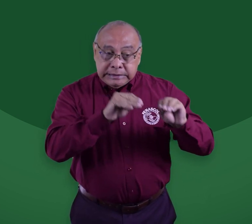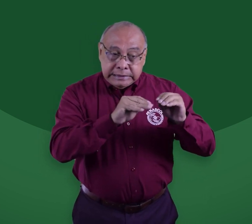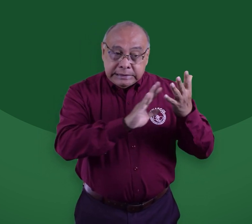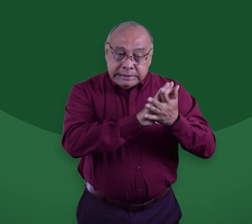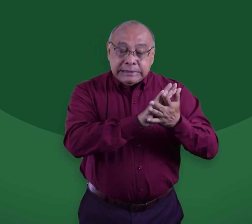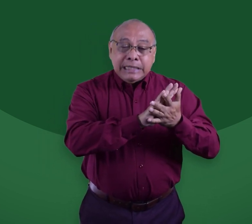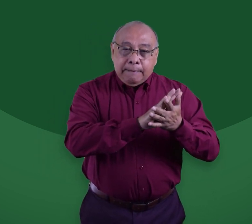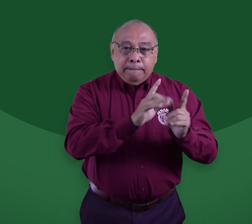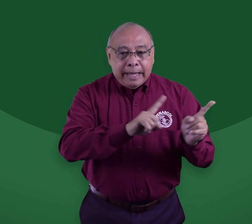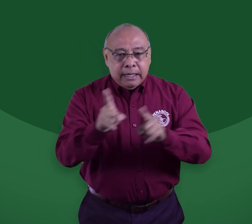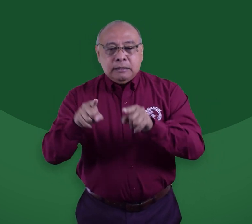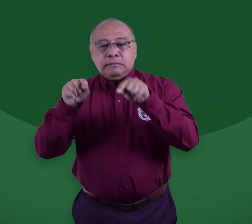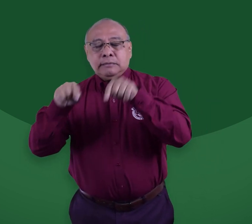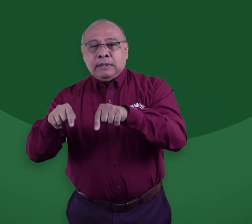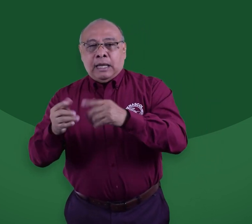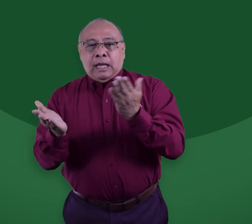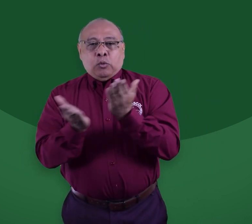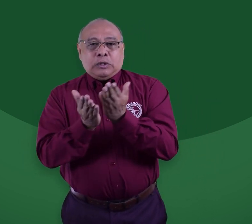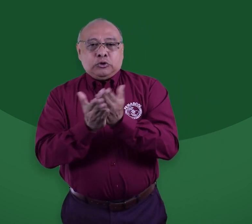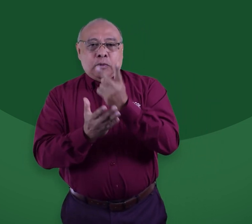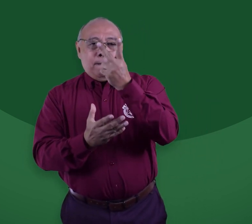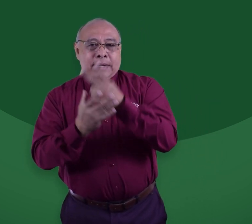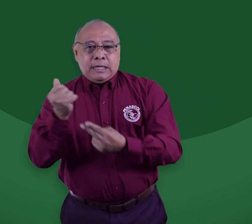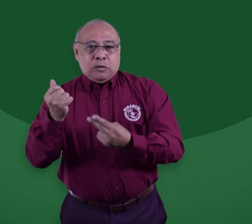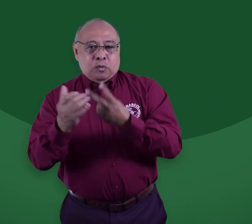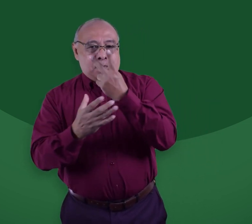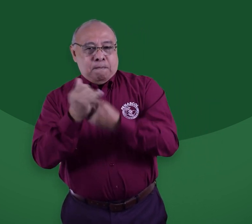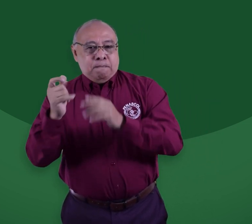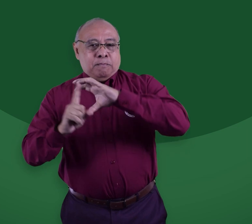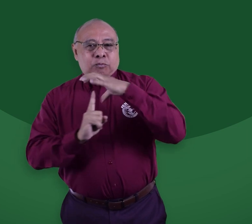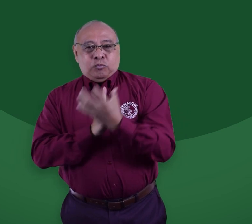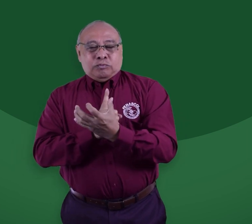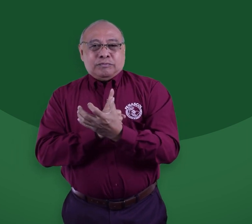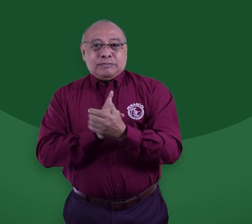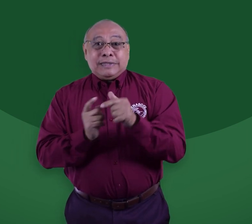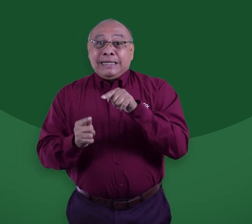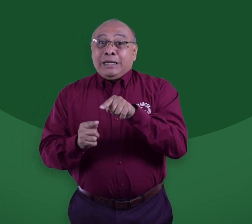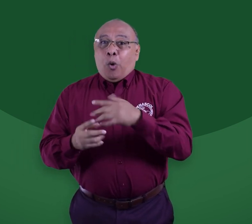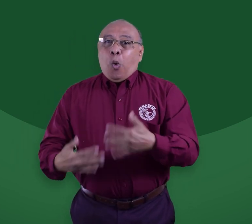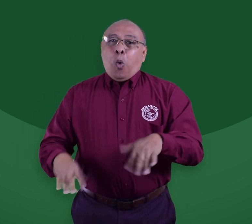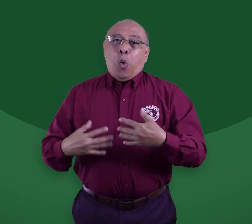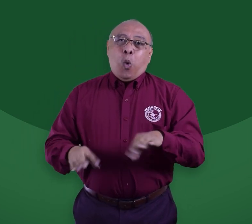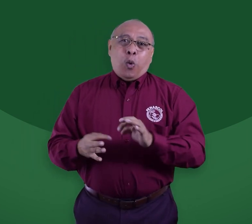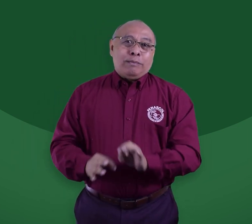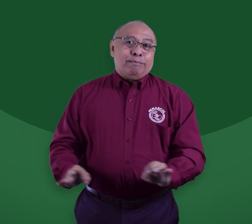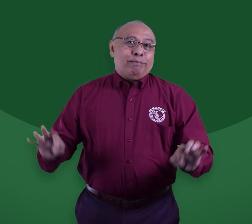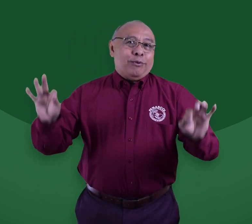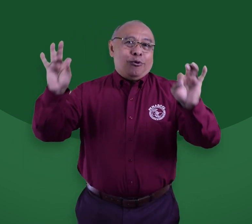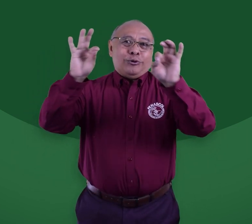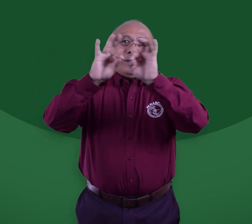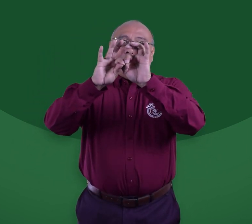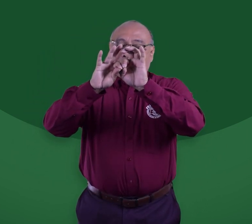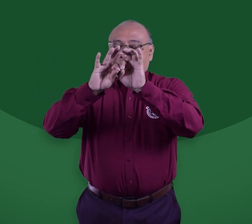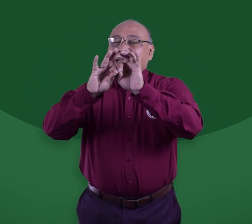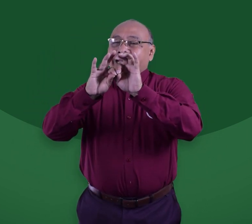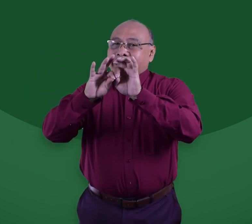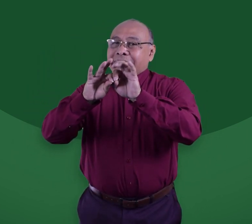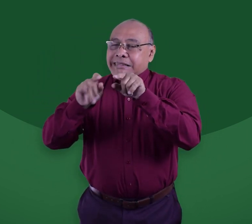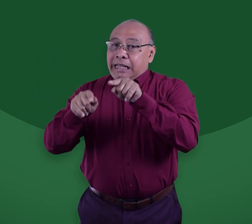lengua de señas y la educación bilingüe bicultural. Esto es muy importante, y